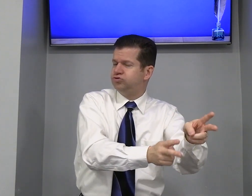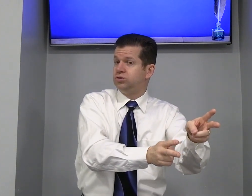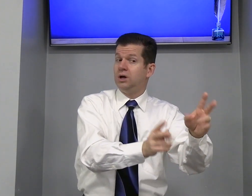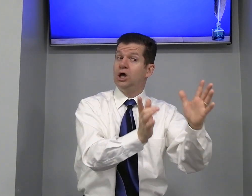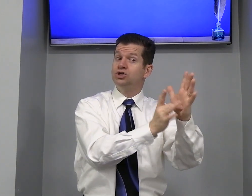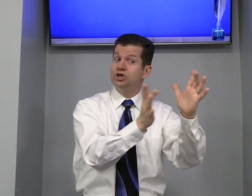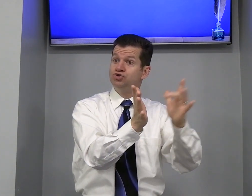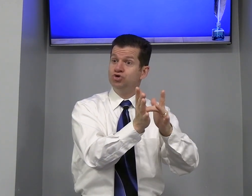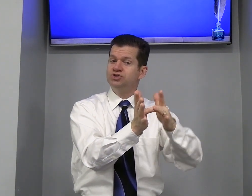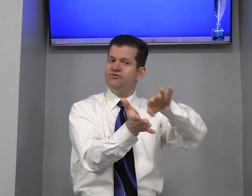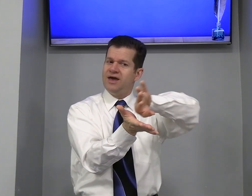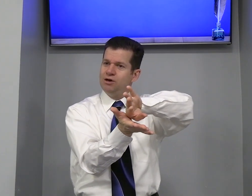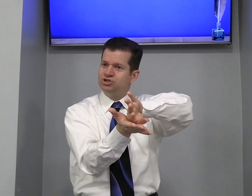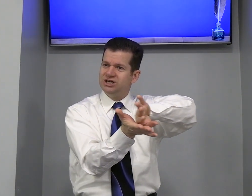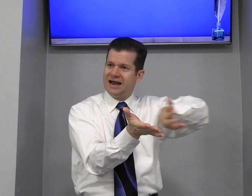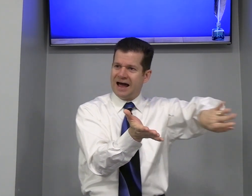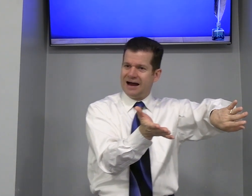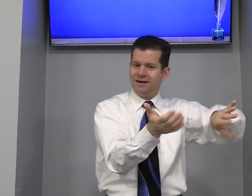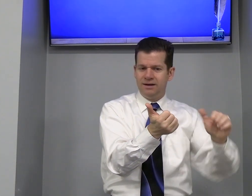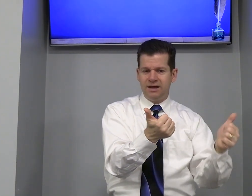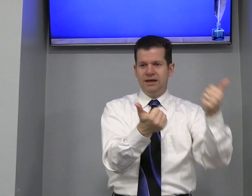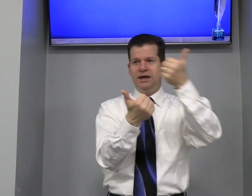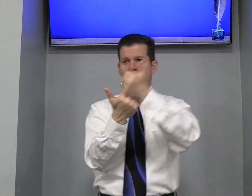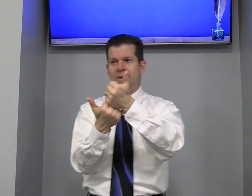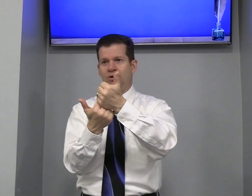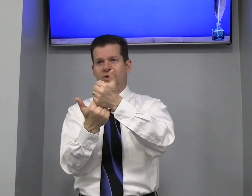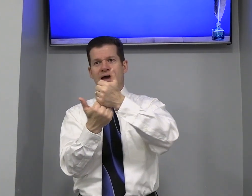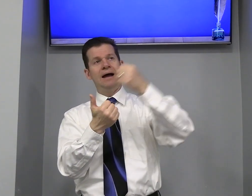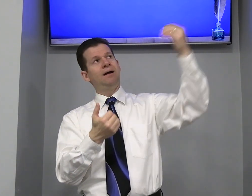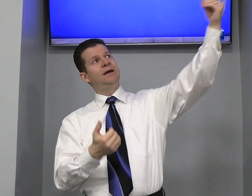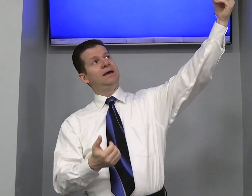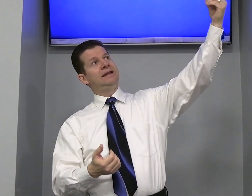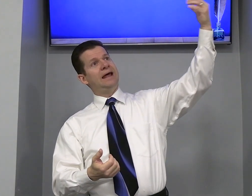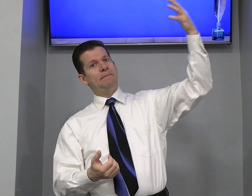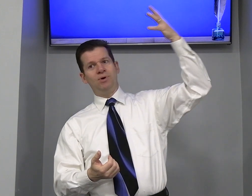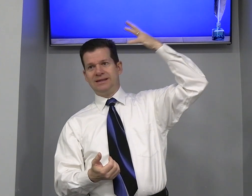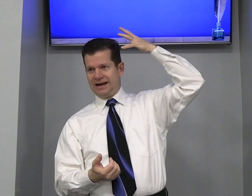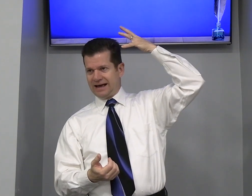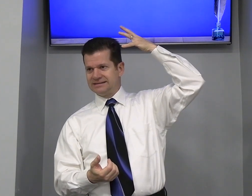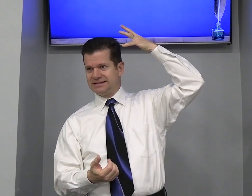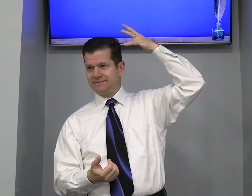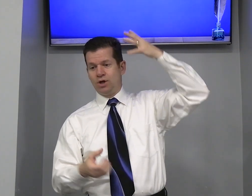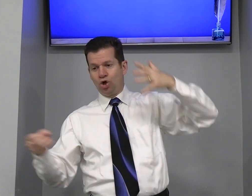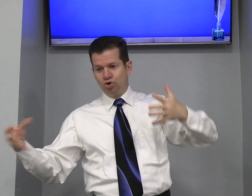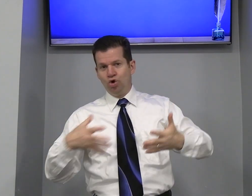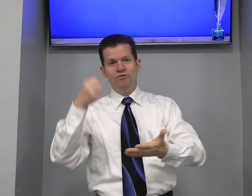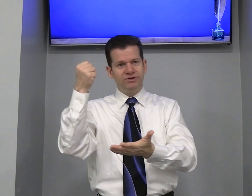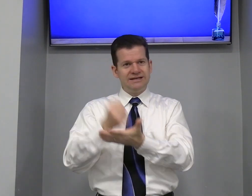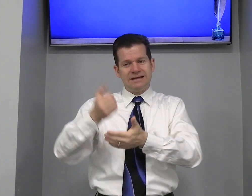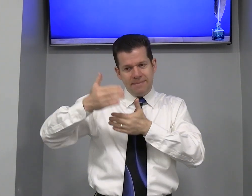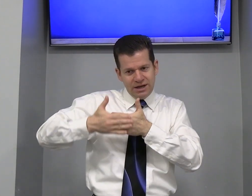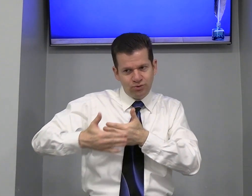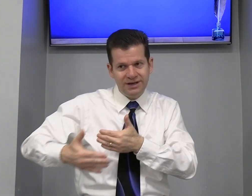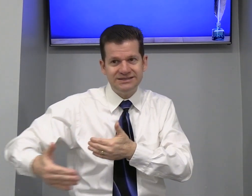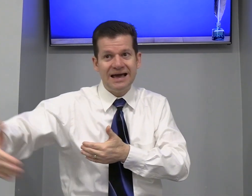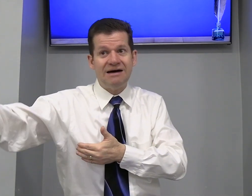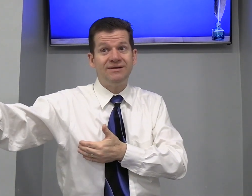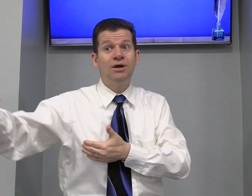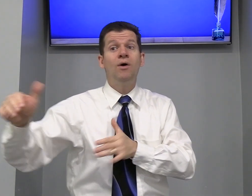Jesus Jesus Veio Tirar E tomar Lugar Na época Da graça Novo Testamento Inicial Então